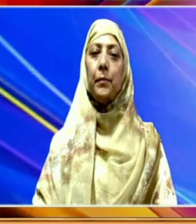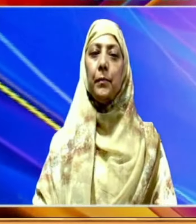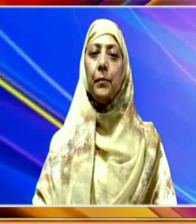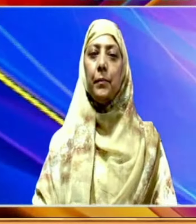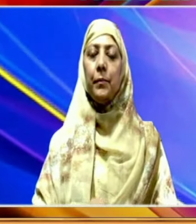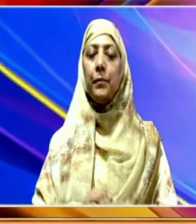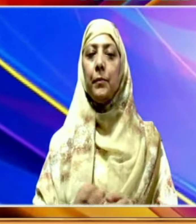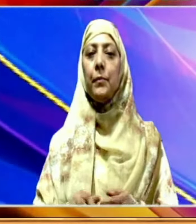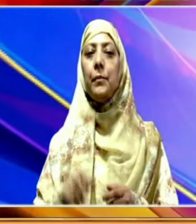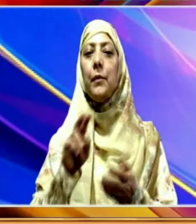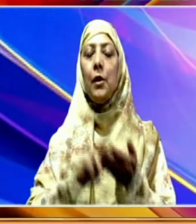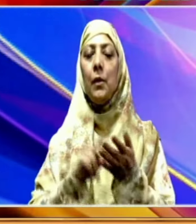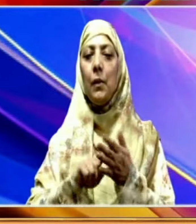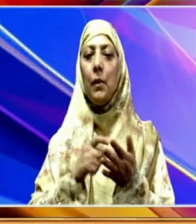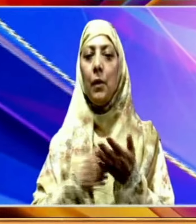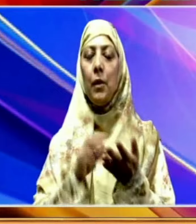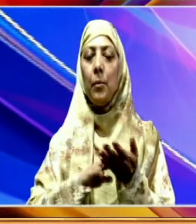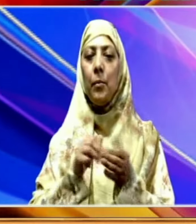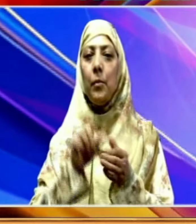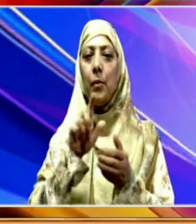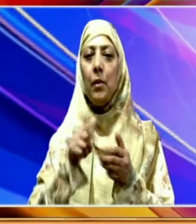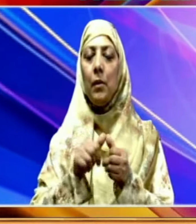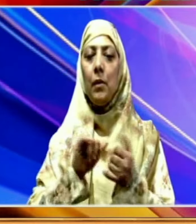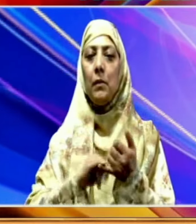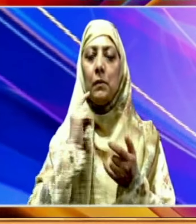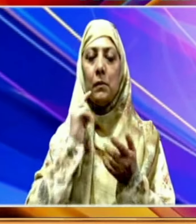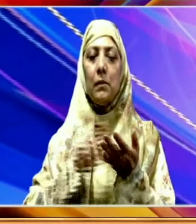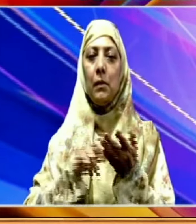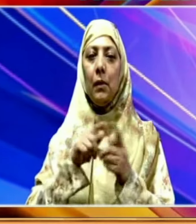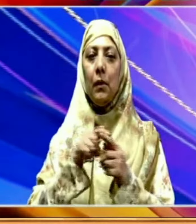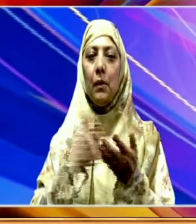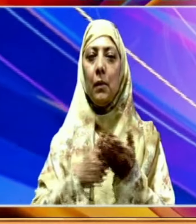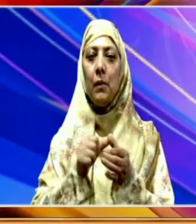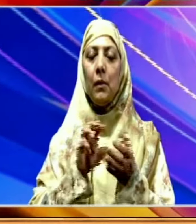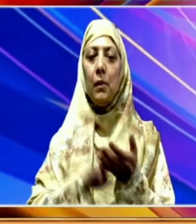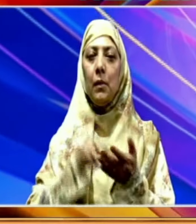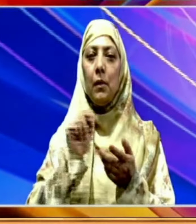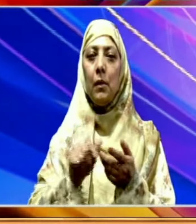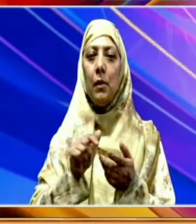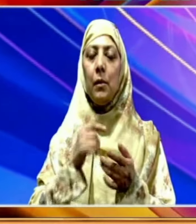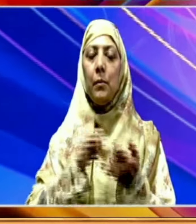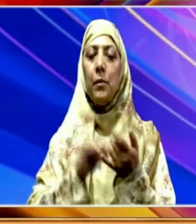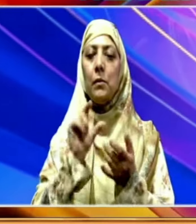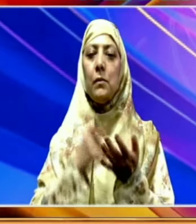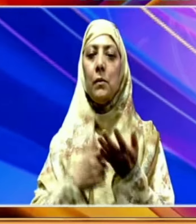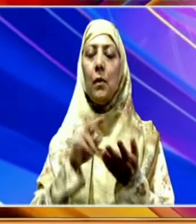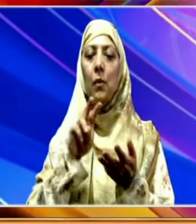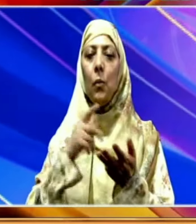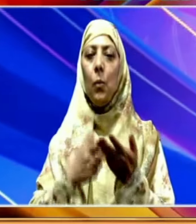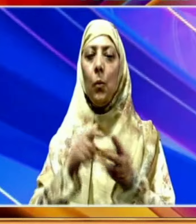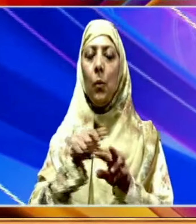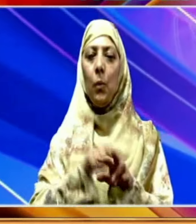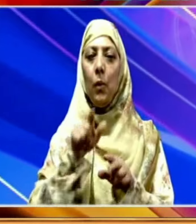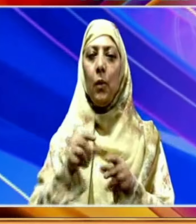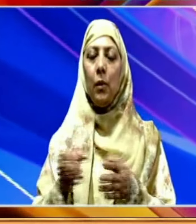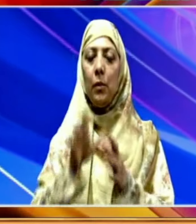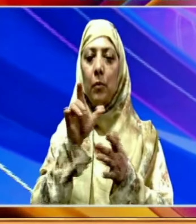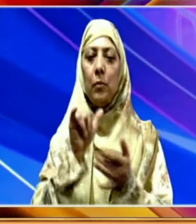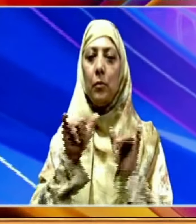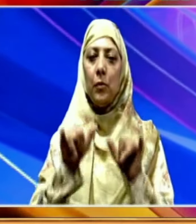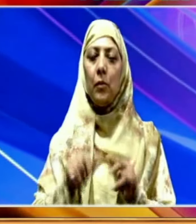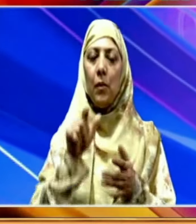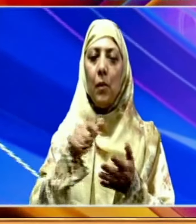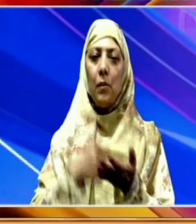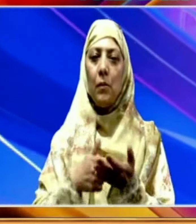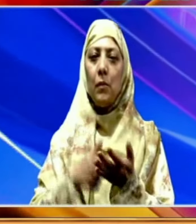وزیر خزانہ نرمالا سیتا رمن نے آج پارلیمنٹ میں دوزار تئیس چوبیس کا اقتصادی سروے پیش کیا یہ دستاویز وزارت خزانہ میں